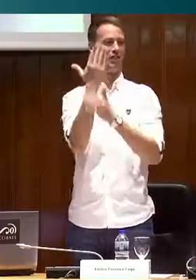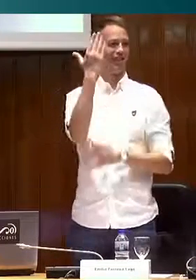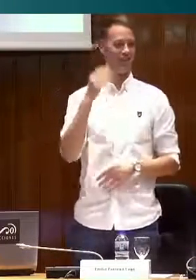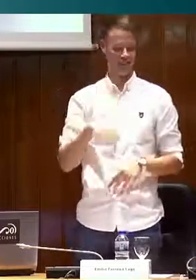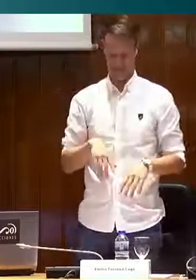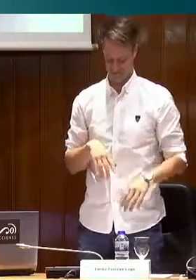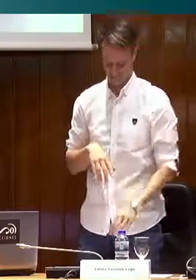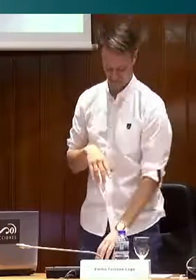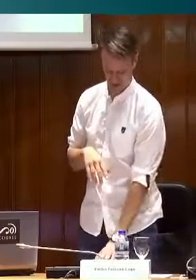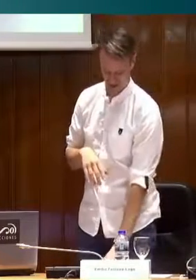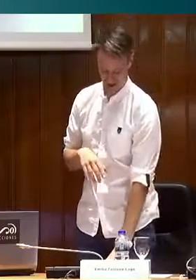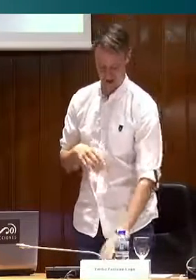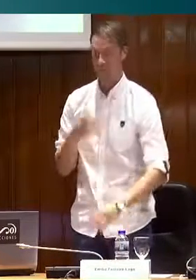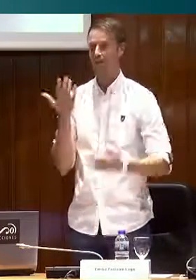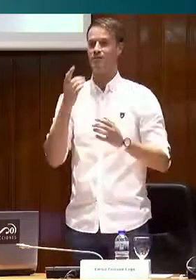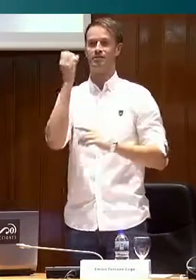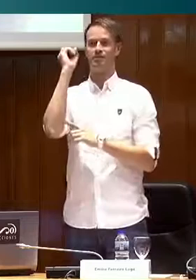Muchas gracias, buenos días.